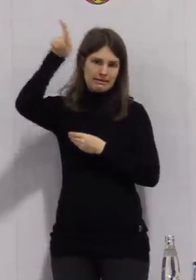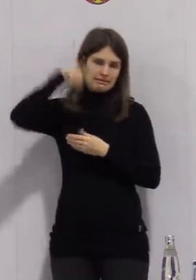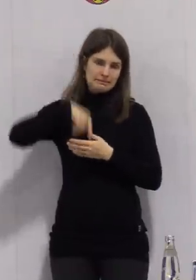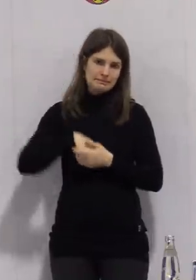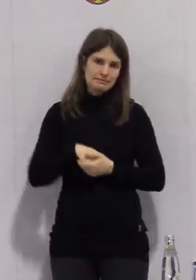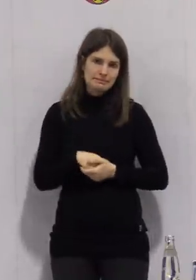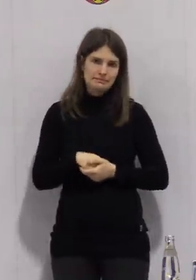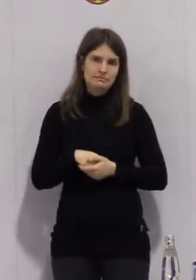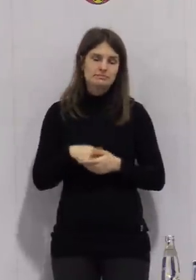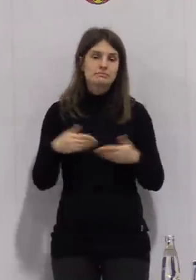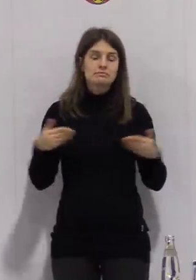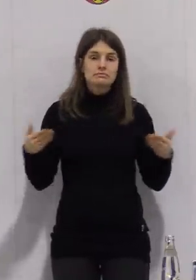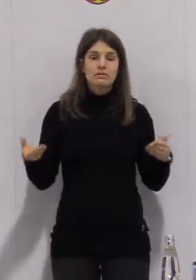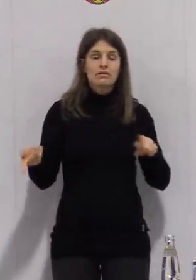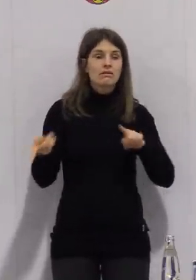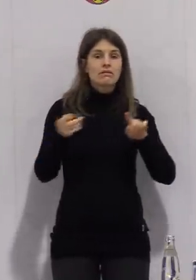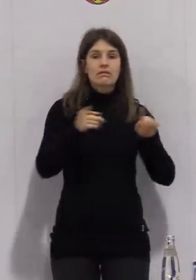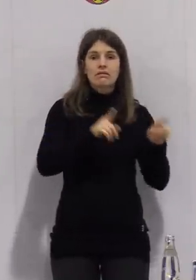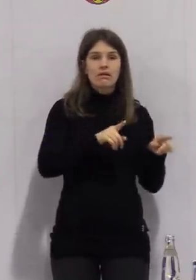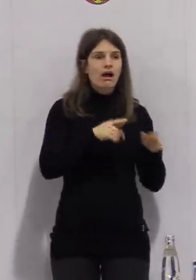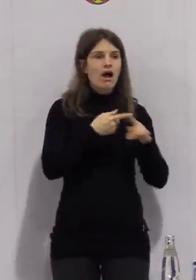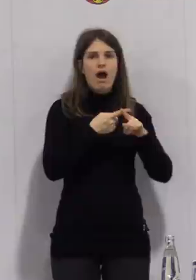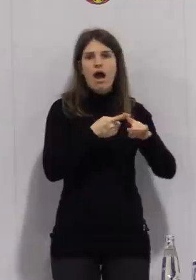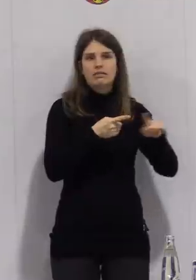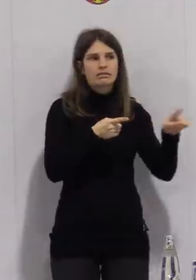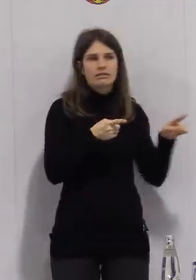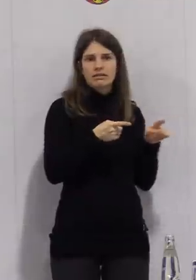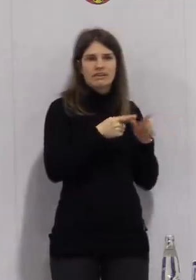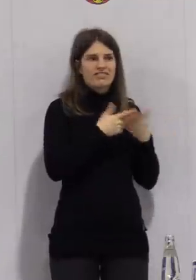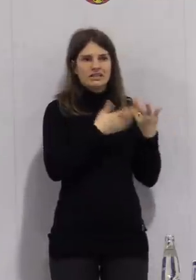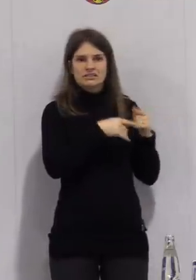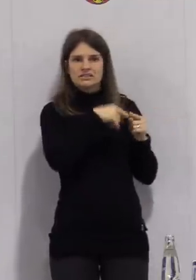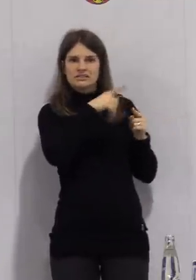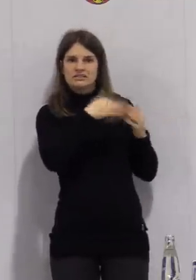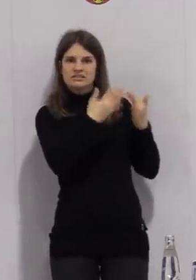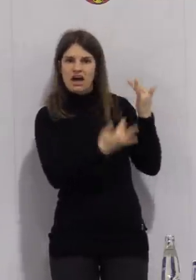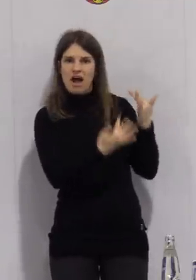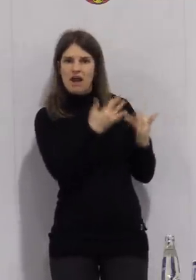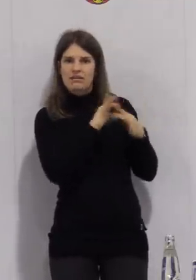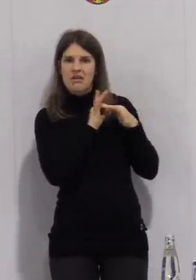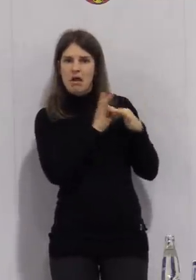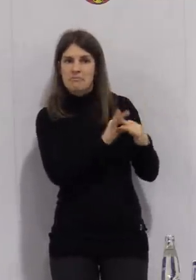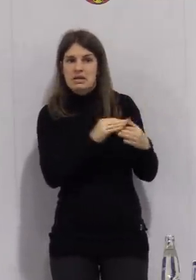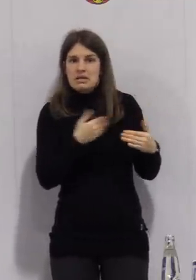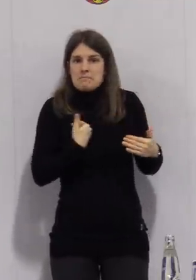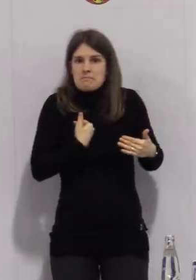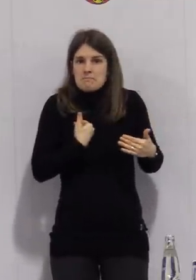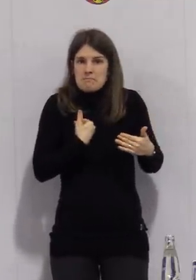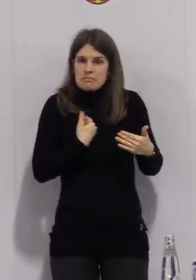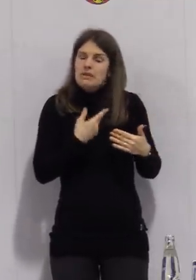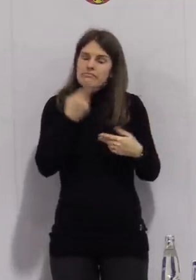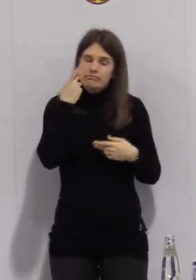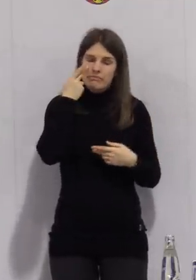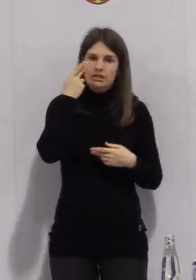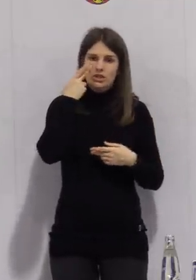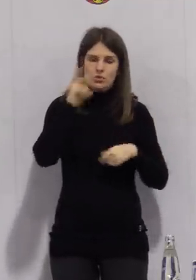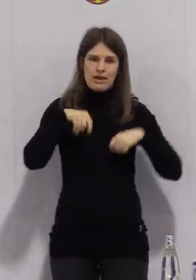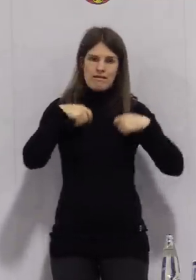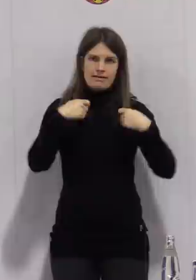keine weiteren Öffnungen im Einzelhandel mit sich bringen. Wir werden sehen, was das für uns und für die